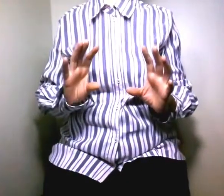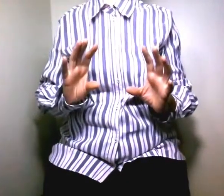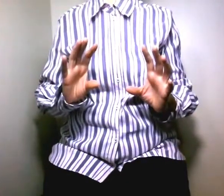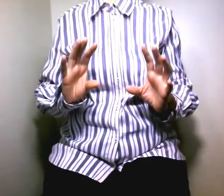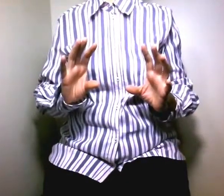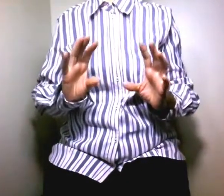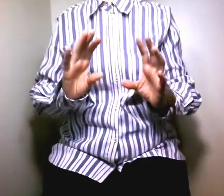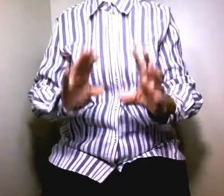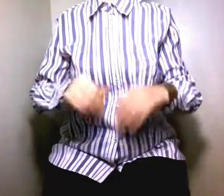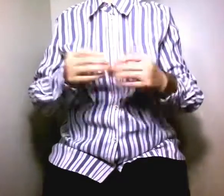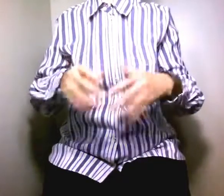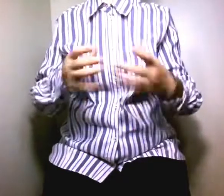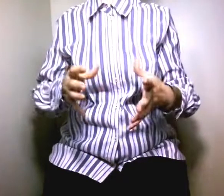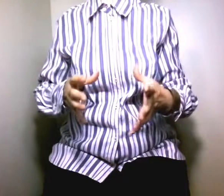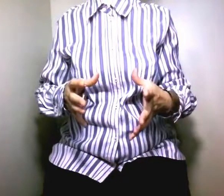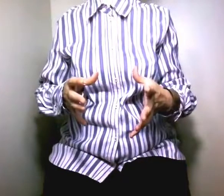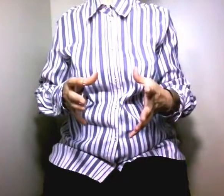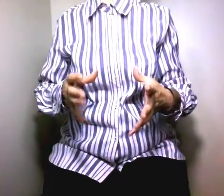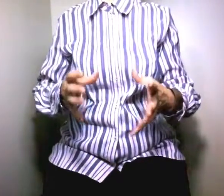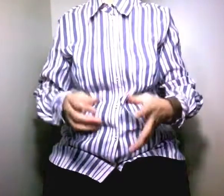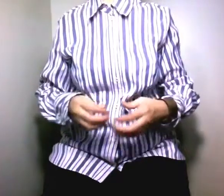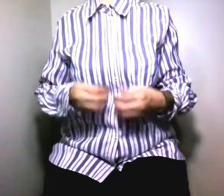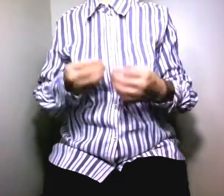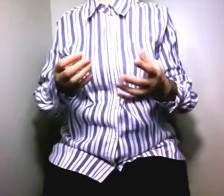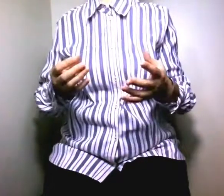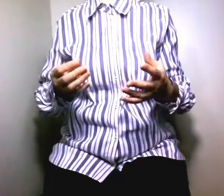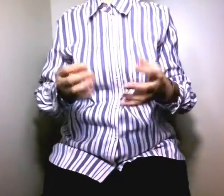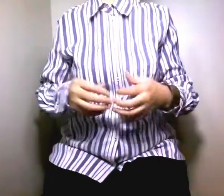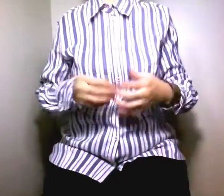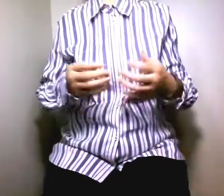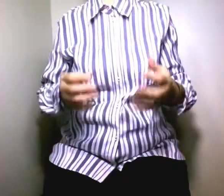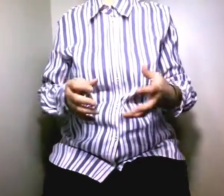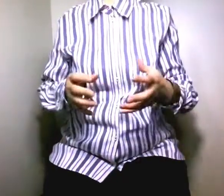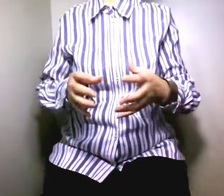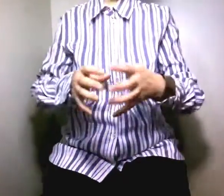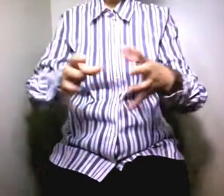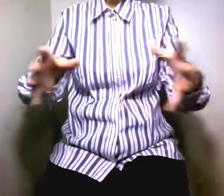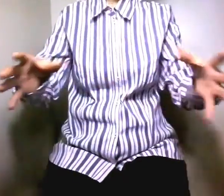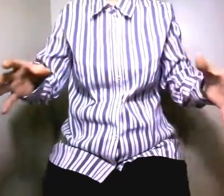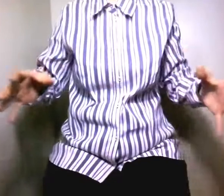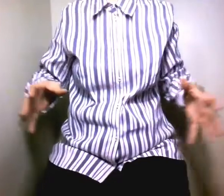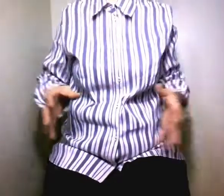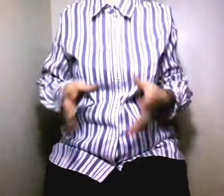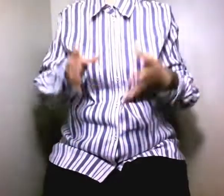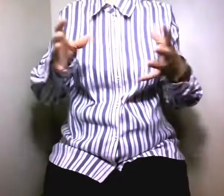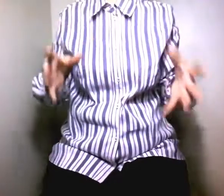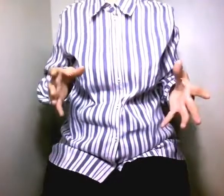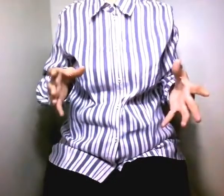فمع مرور الأيام قالوا نريد أن نصبح في عائلة طبيعية